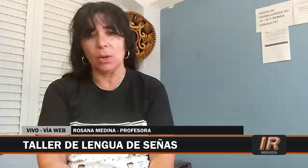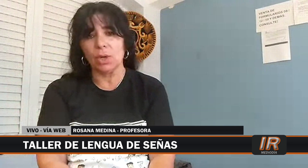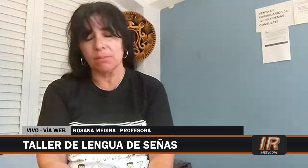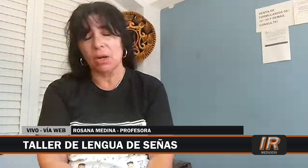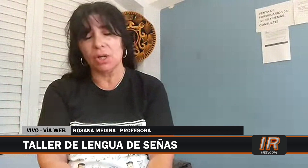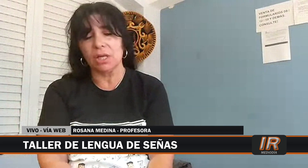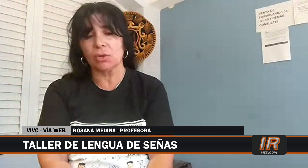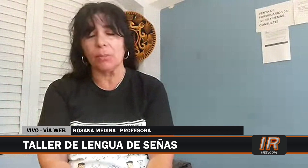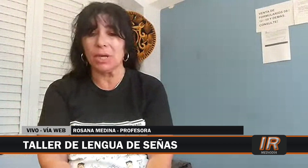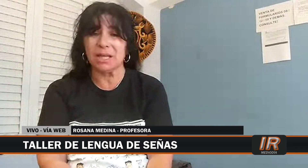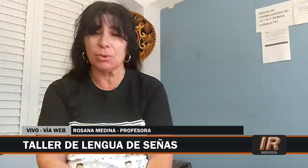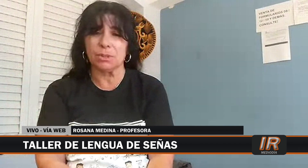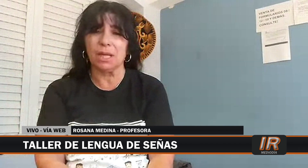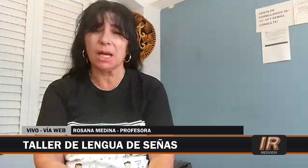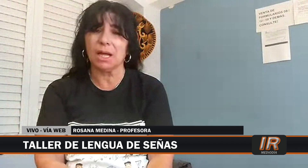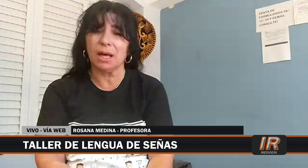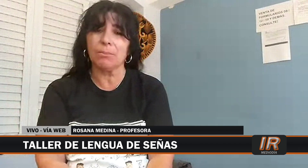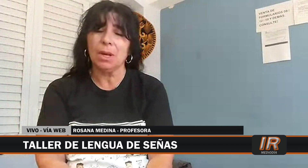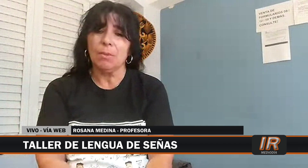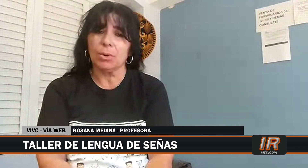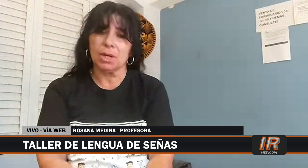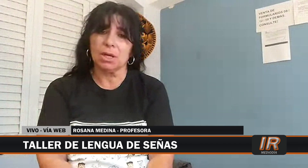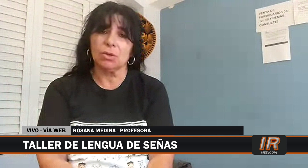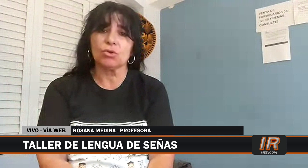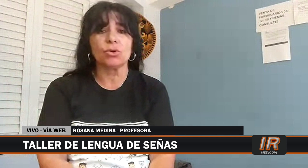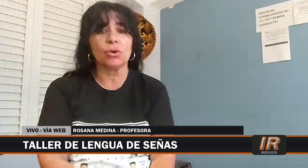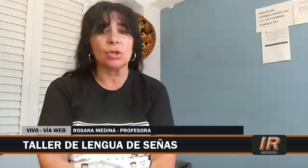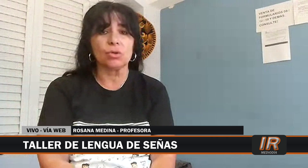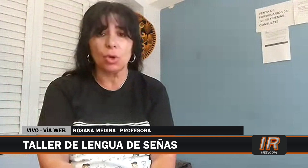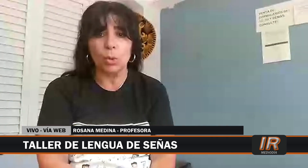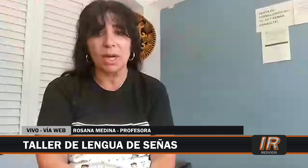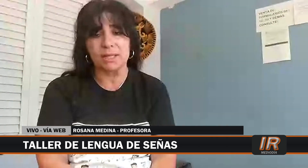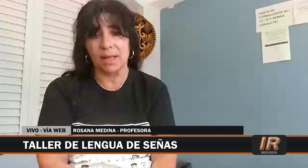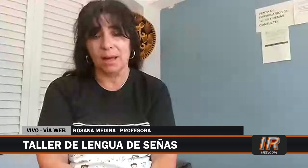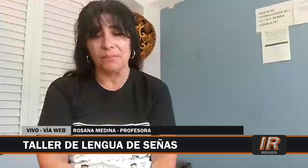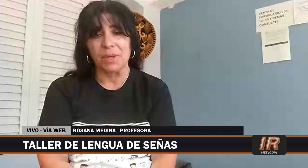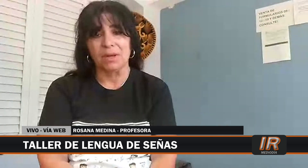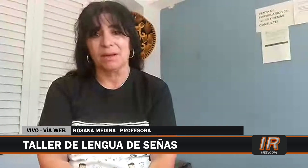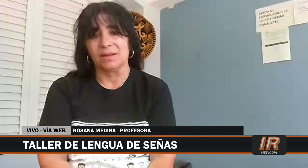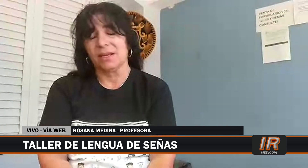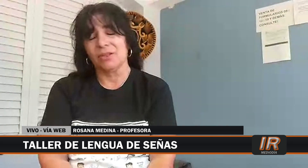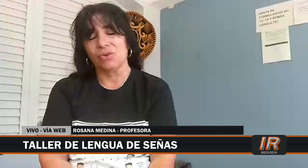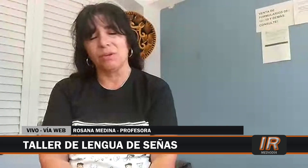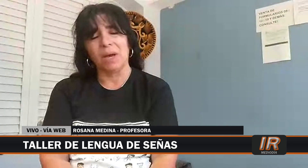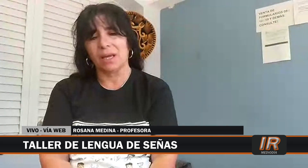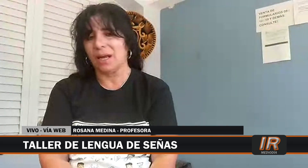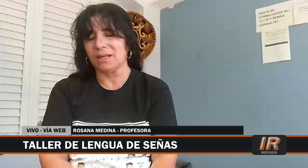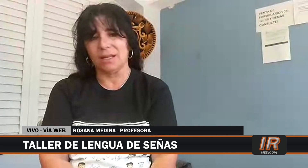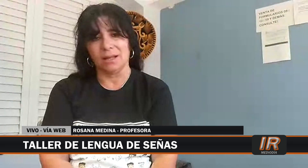valoren esta posibilidad que le dan porque no todo, en todos los lugares se da. Así que estoy más que agradecida.